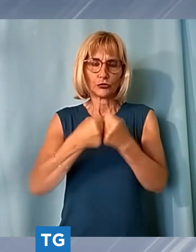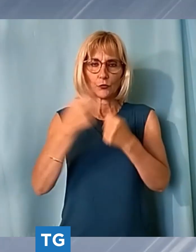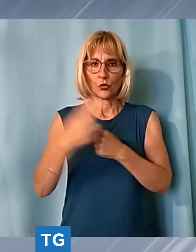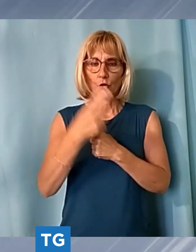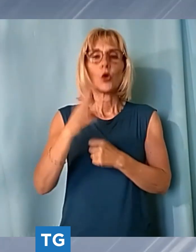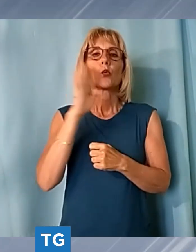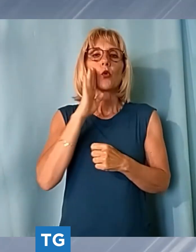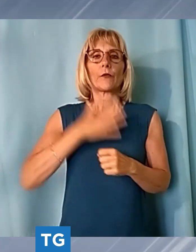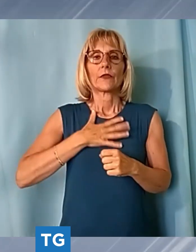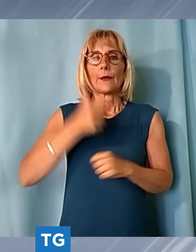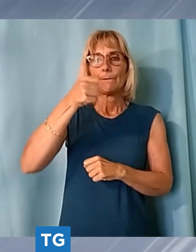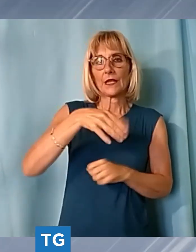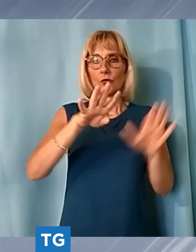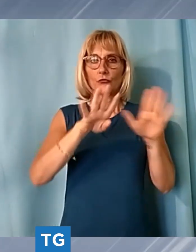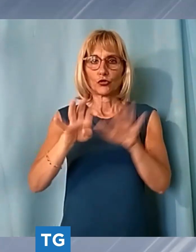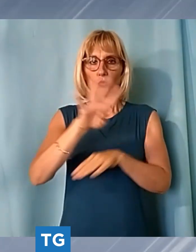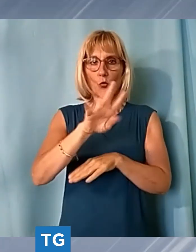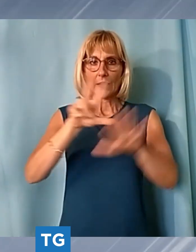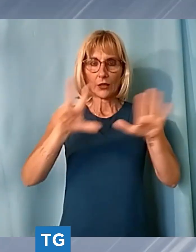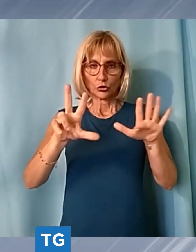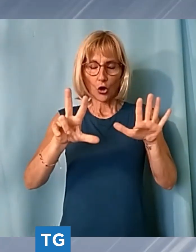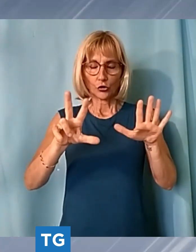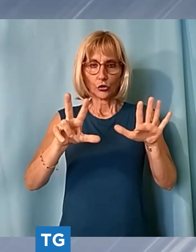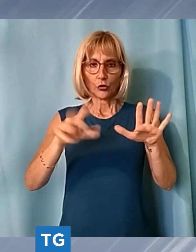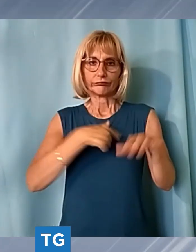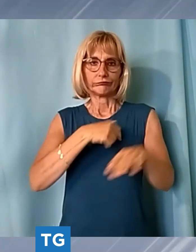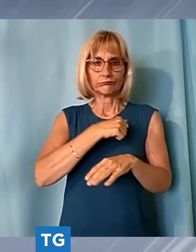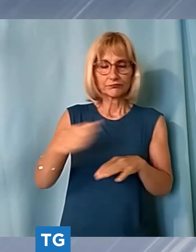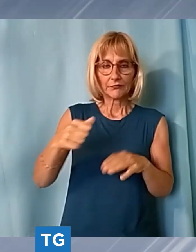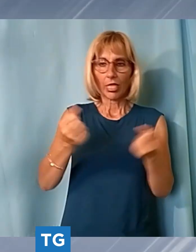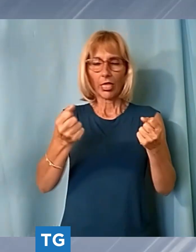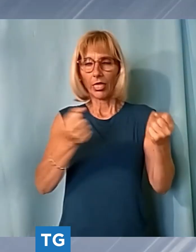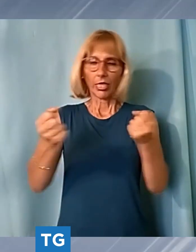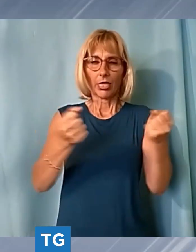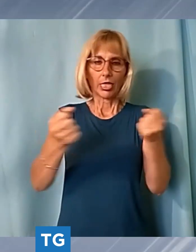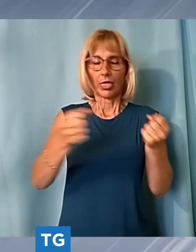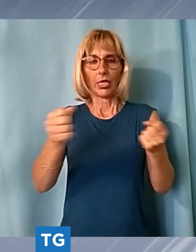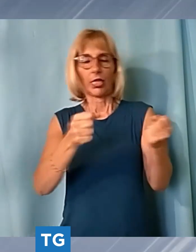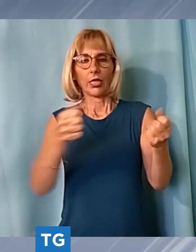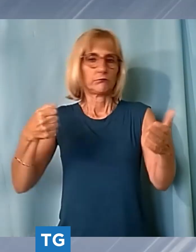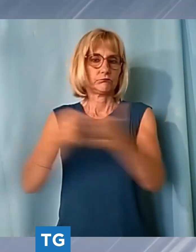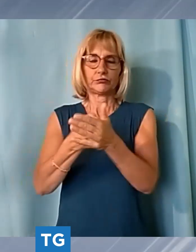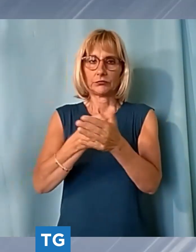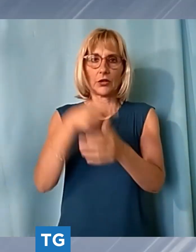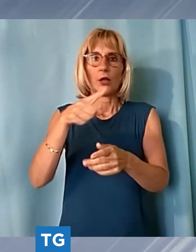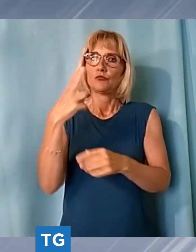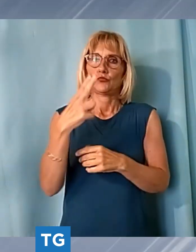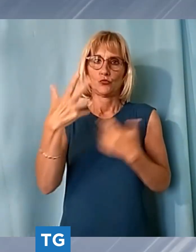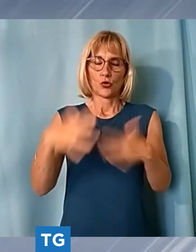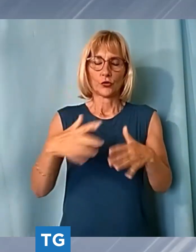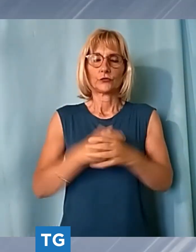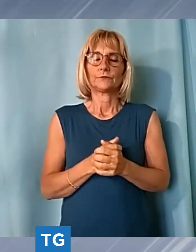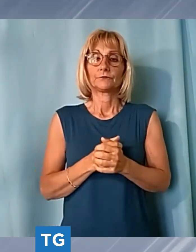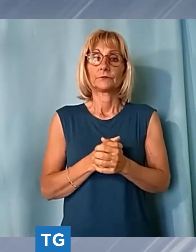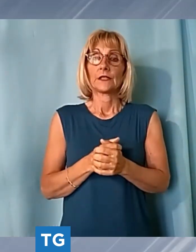forse a causa di malore perdendo poi il controllo dell'auto con la quale era uscito da poco prima da casa l'allarme al 118 verso